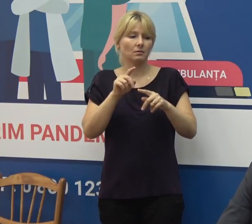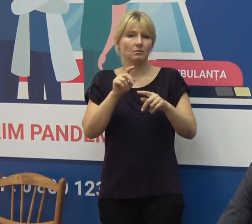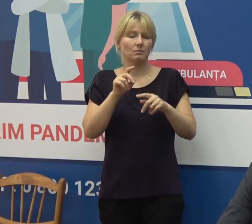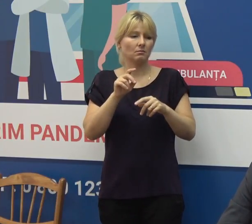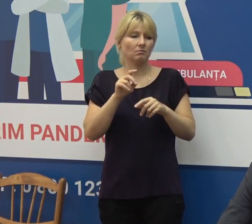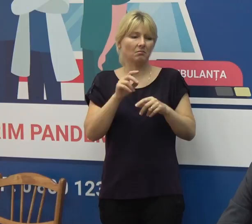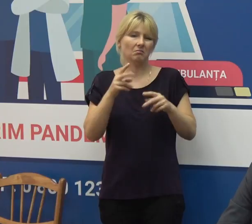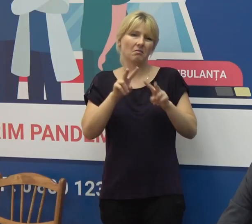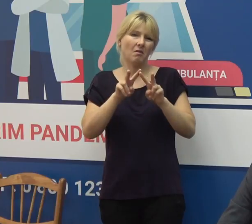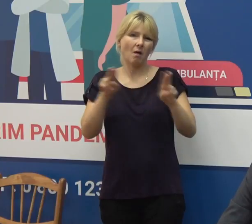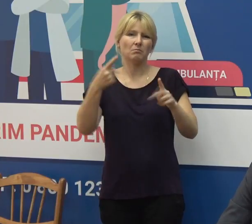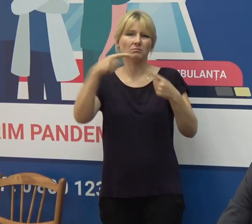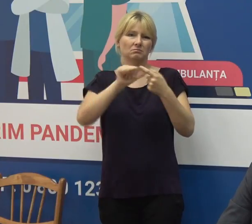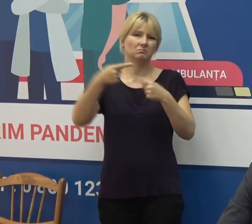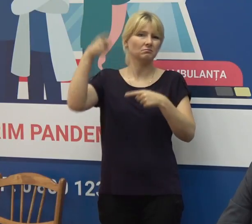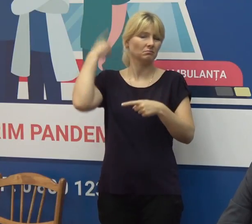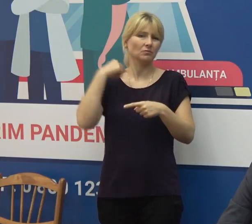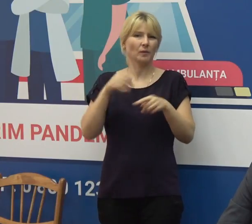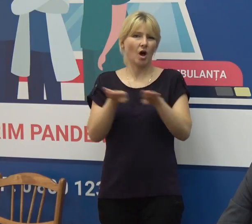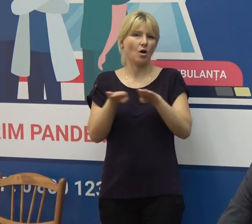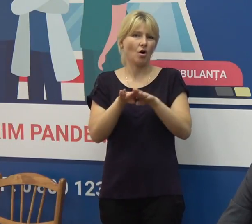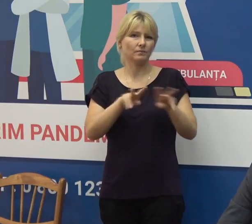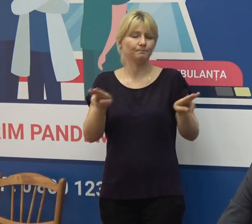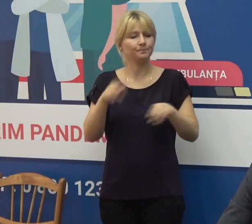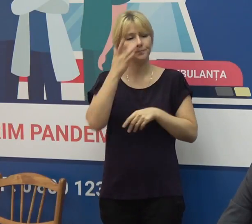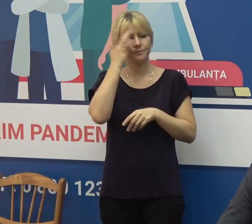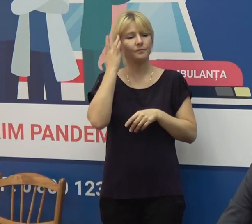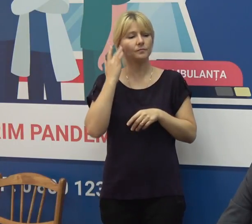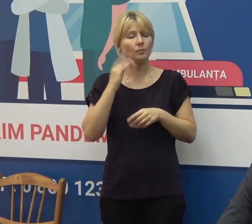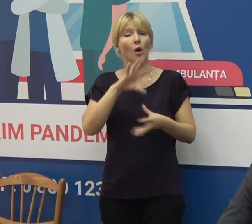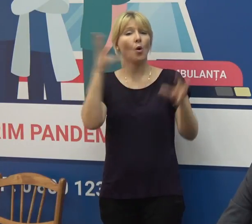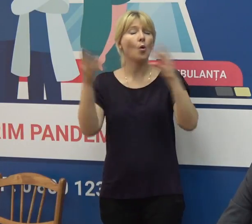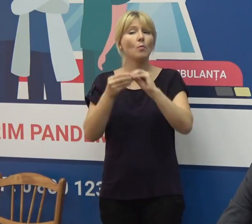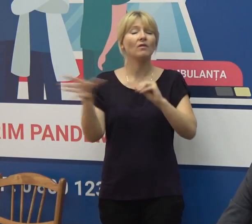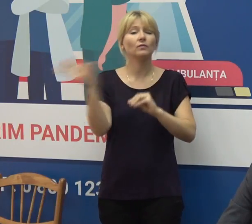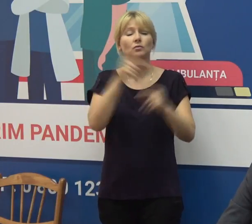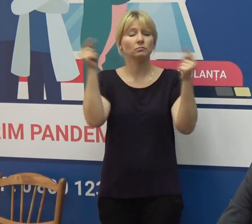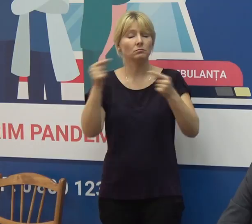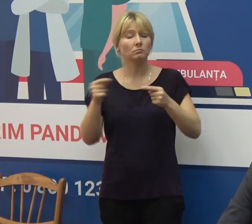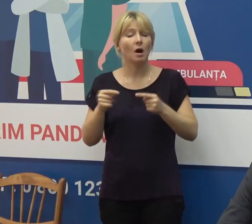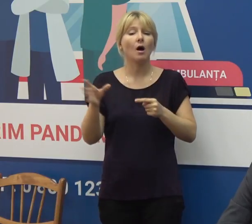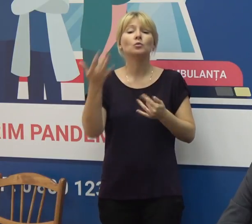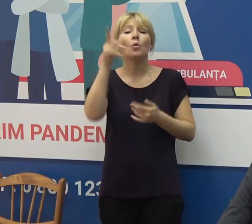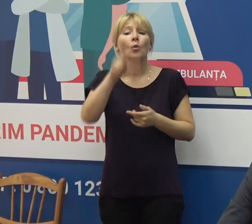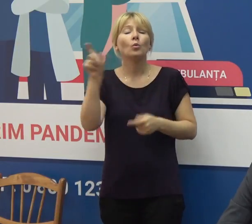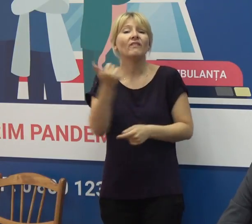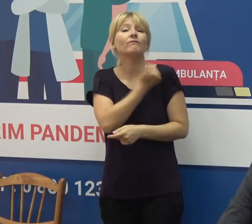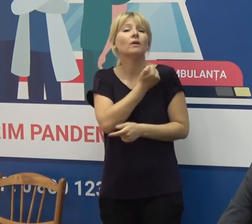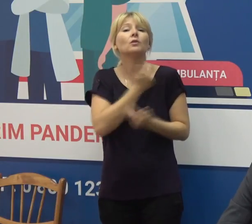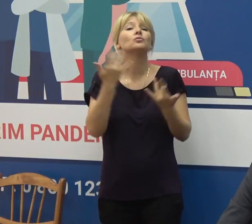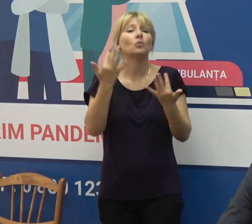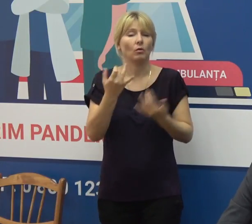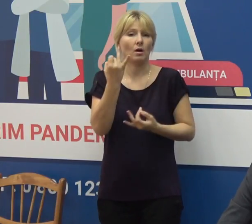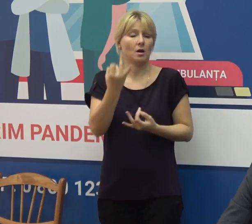săptămânii precedente. Acum, actualizat, privind numărul persoanelor vaccinate și